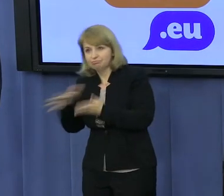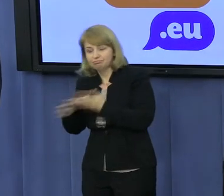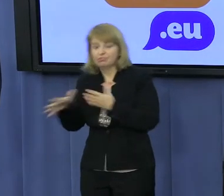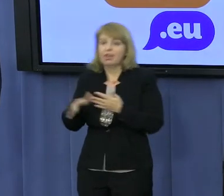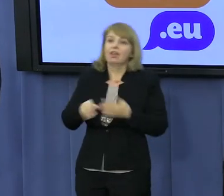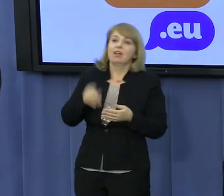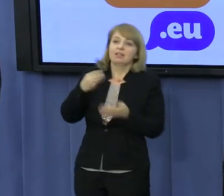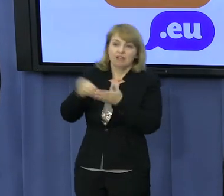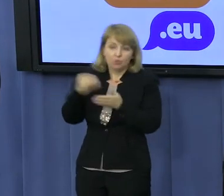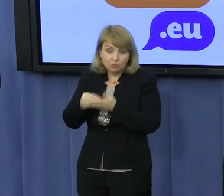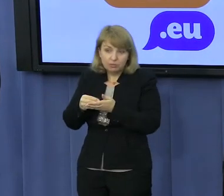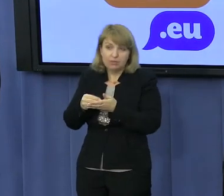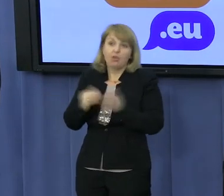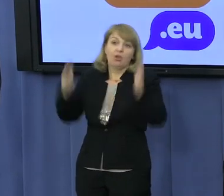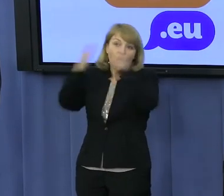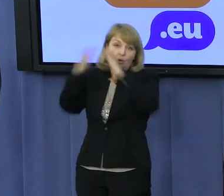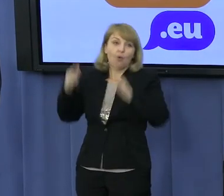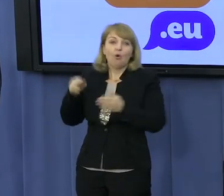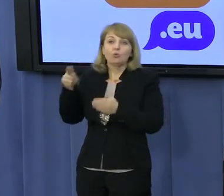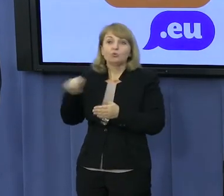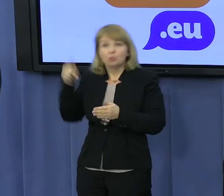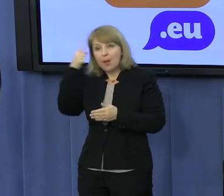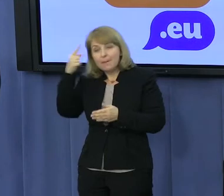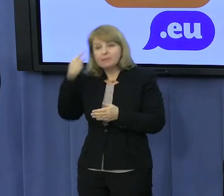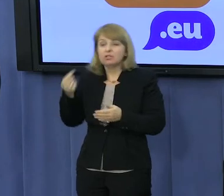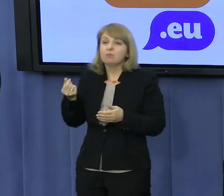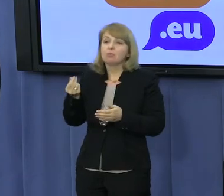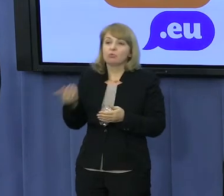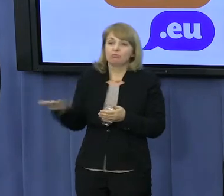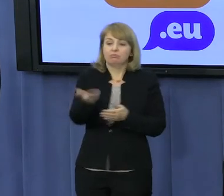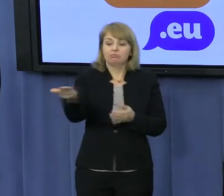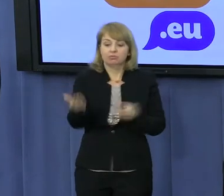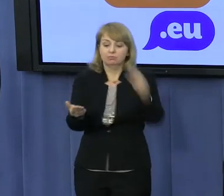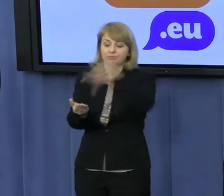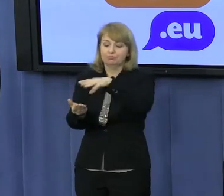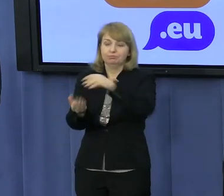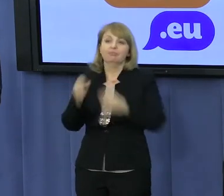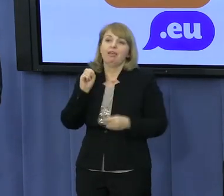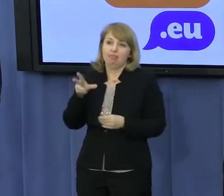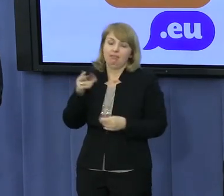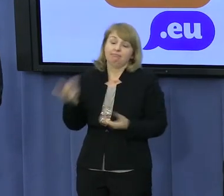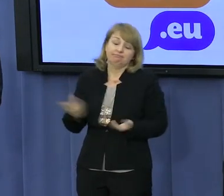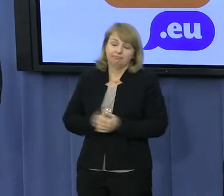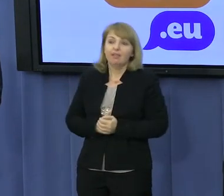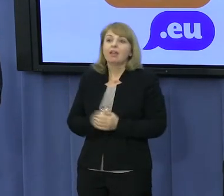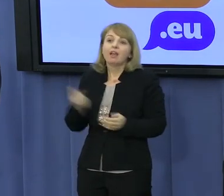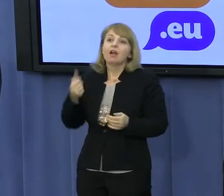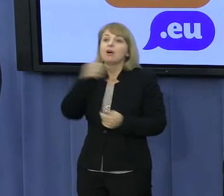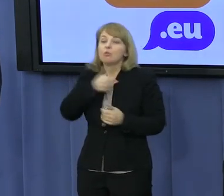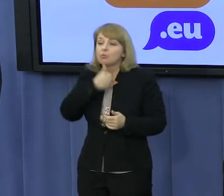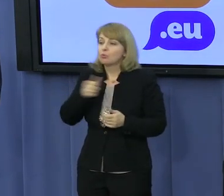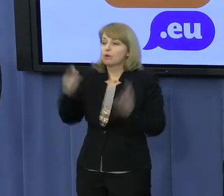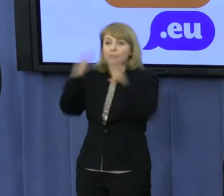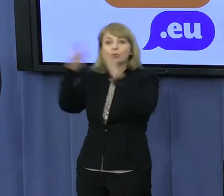To Kościół ma nadzieję, że dorzucą więcej na tacę. I oczywiście, jak zawsze w tych wszystkich próbach, kiedy